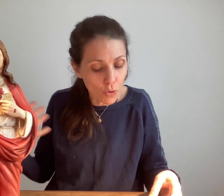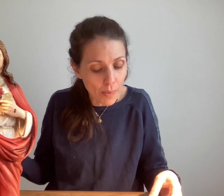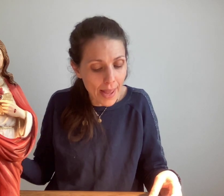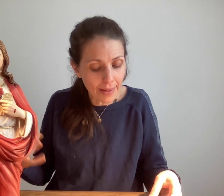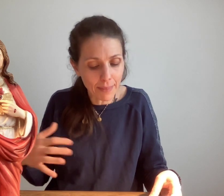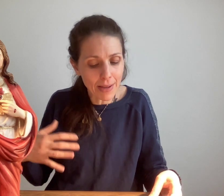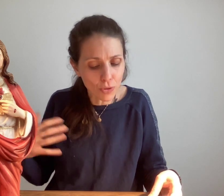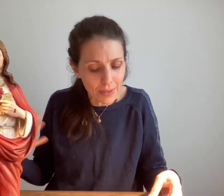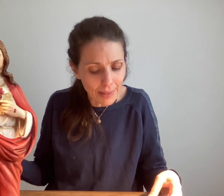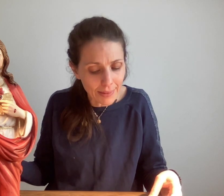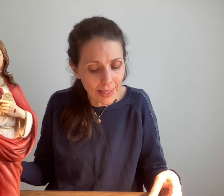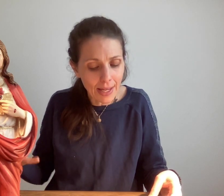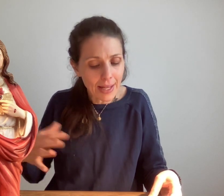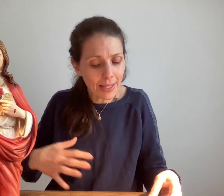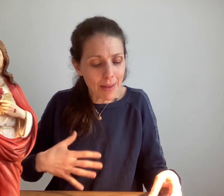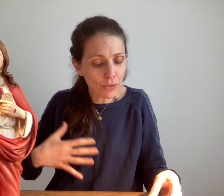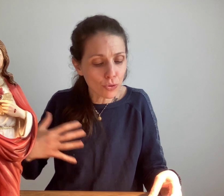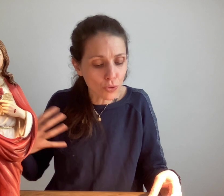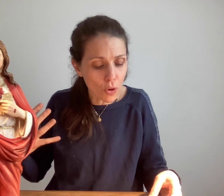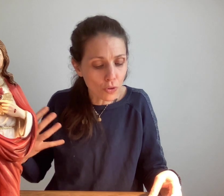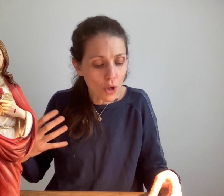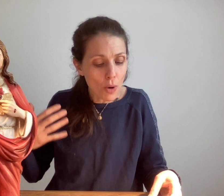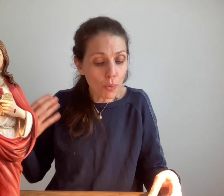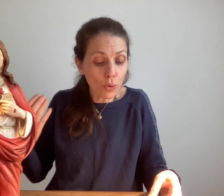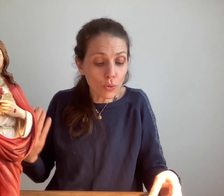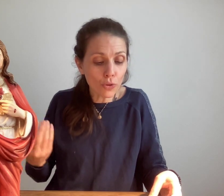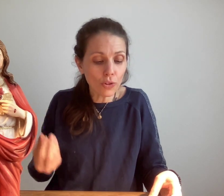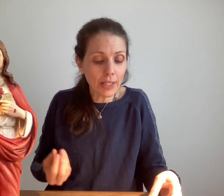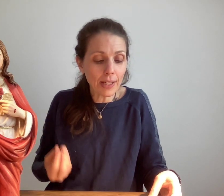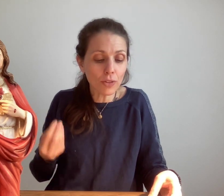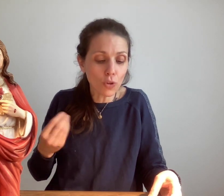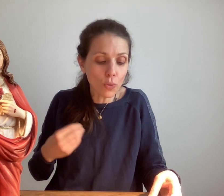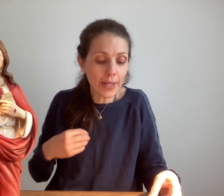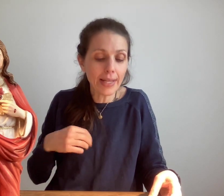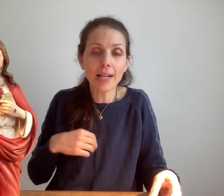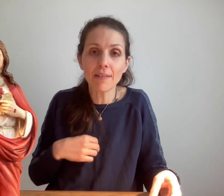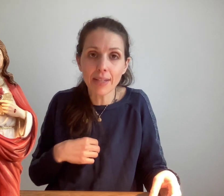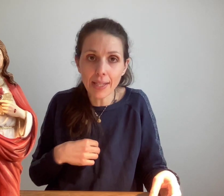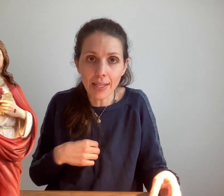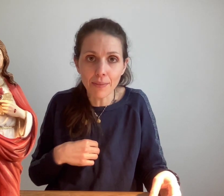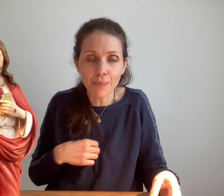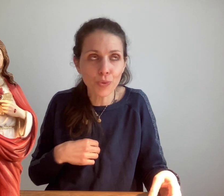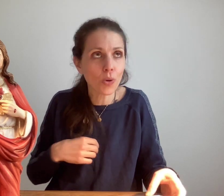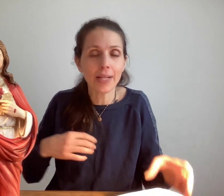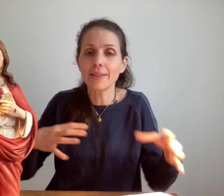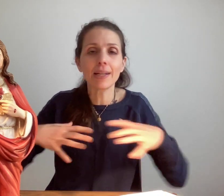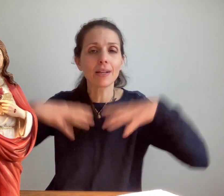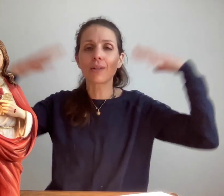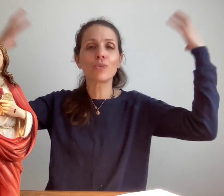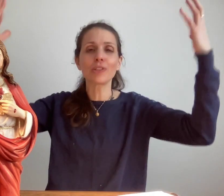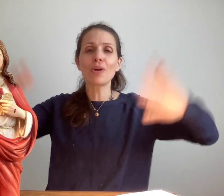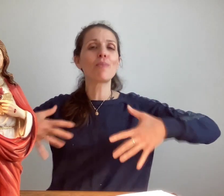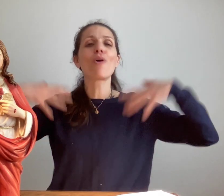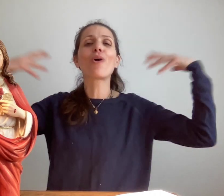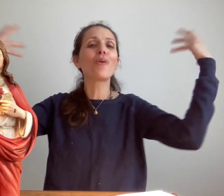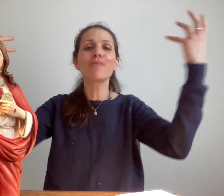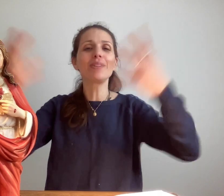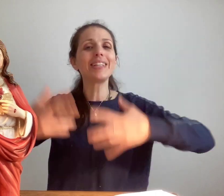lumière des mères de sainteté des mères de science pour contenir celui qu'il avait créé donc elle était continuellement remplie